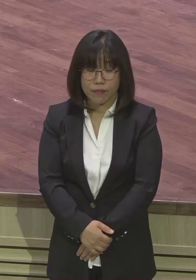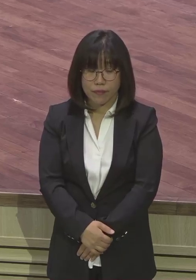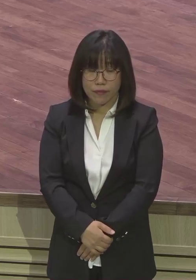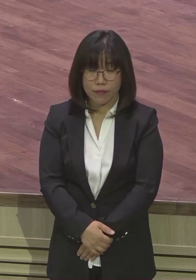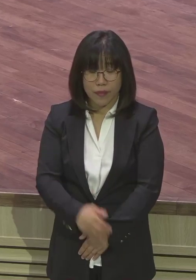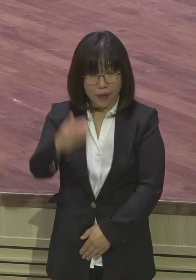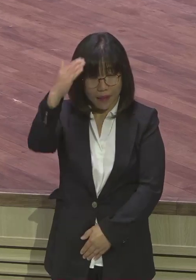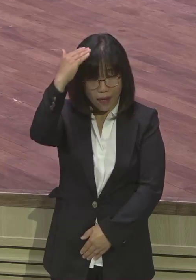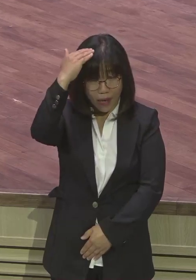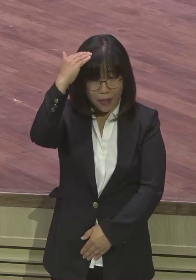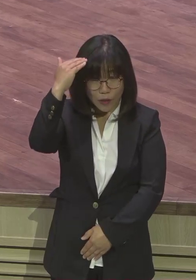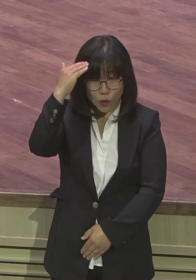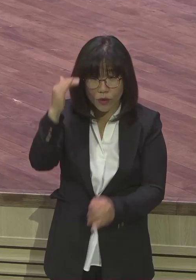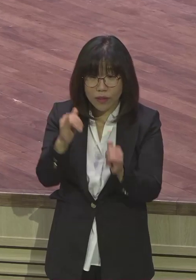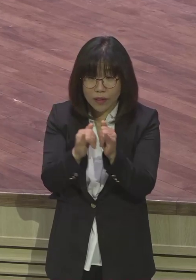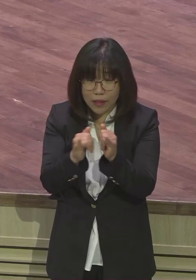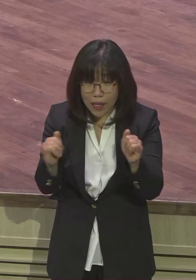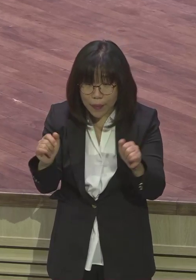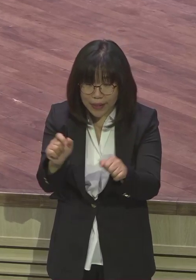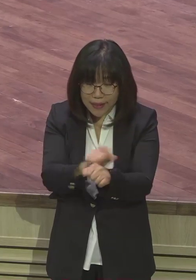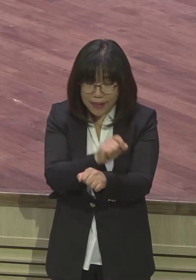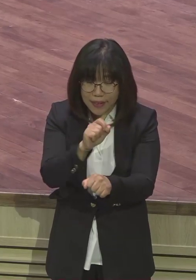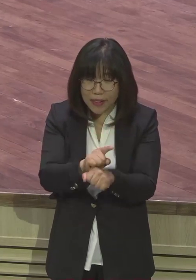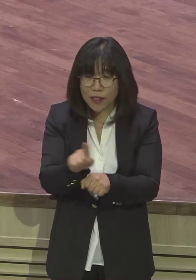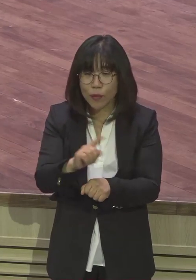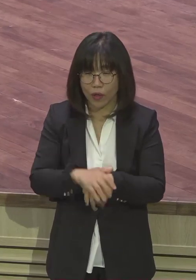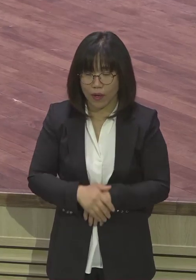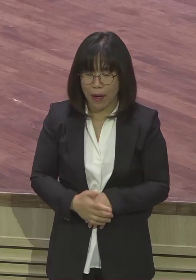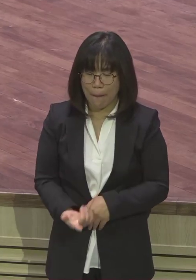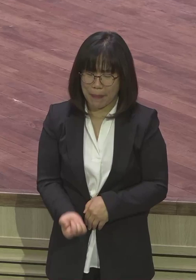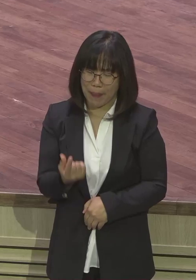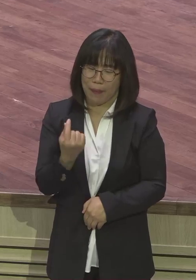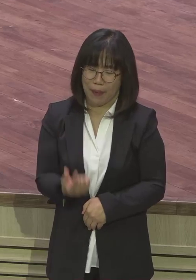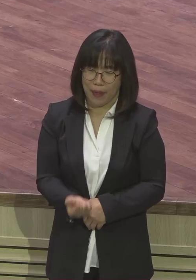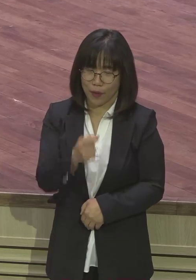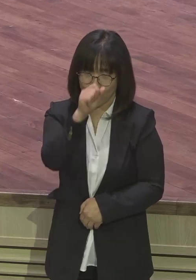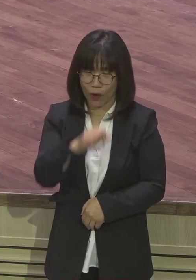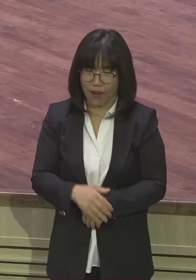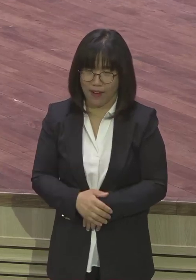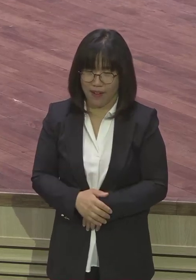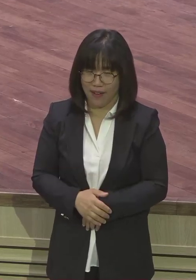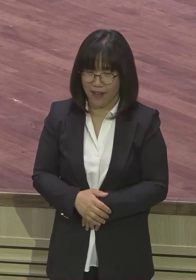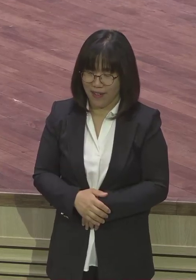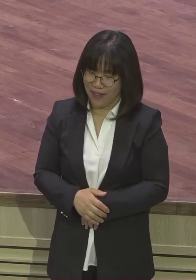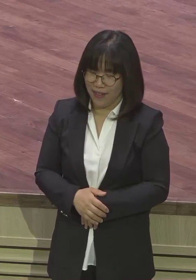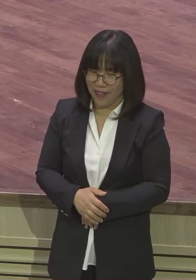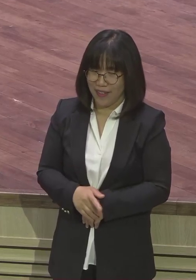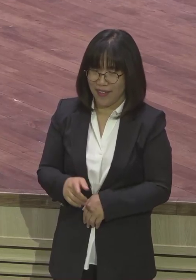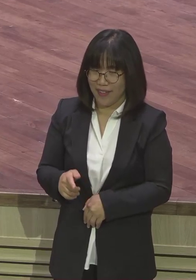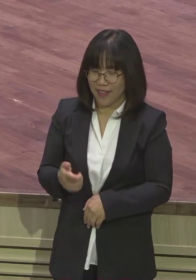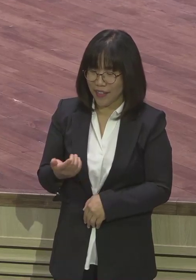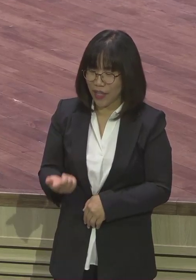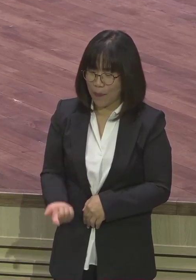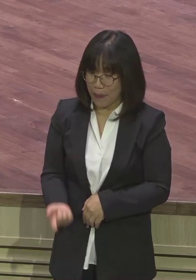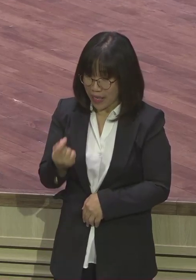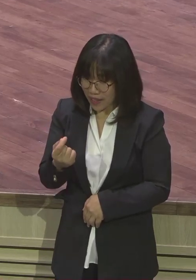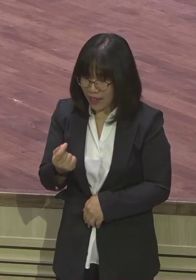사람이 주택기가 뭐예요. 빨리 빨리요. 용서는 빨리빨리 하는 게 좋아. 다른 거 빨리빨리 하지 말고 용서. 이거